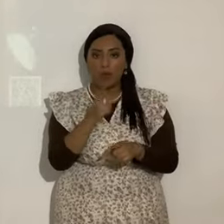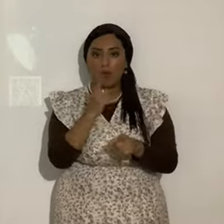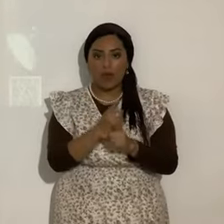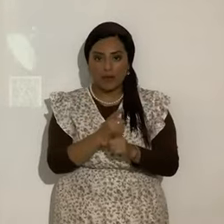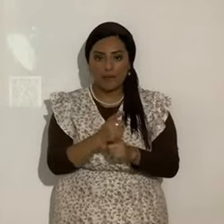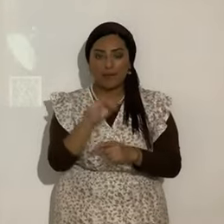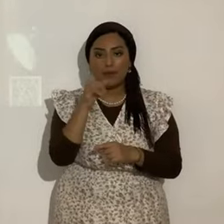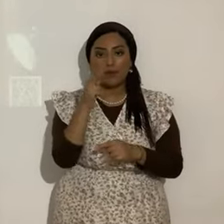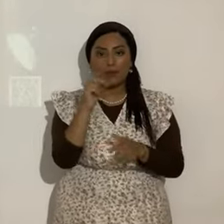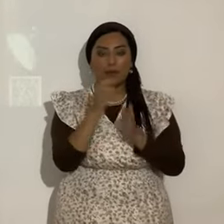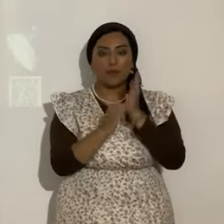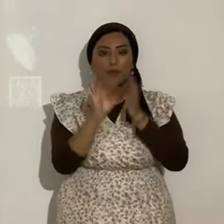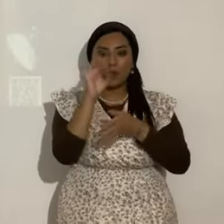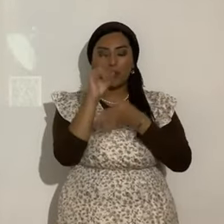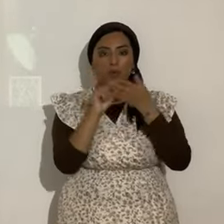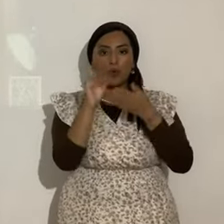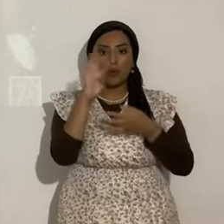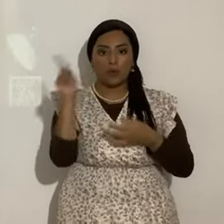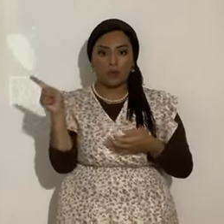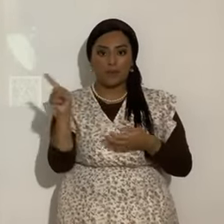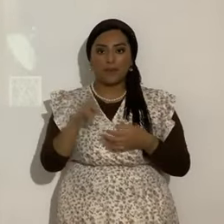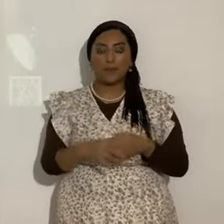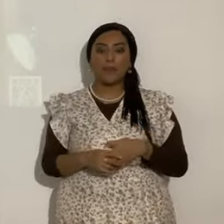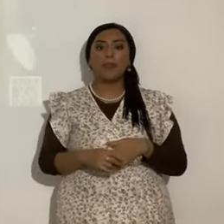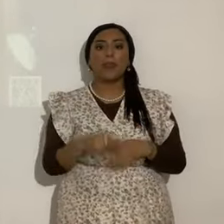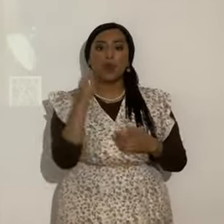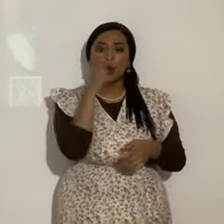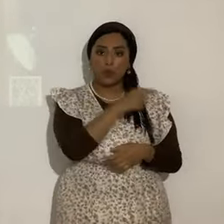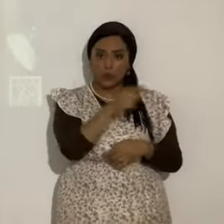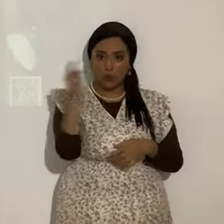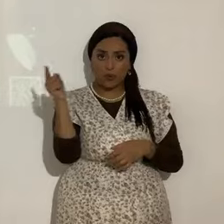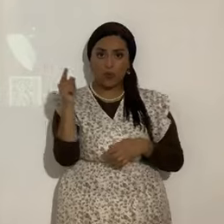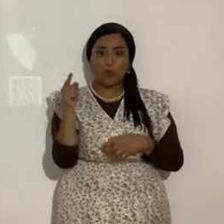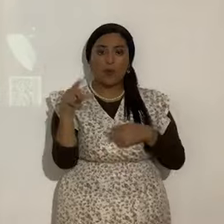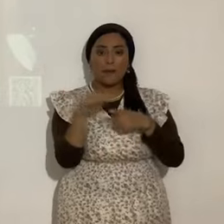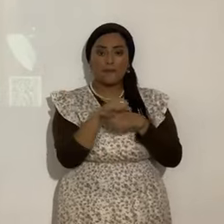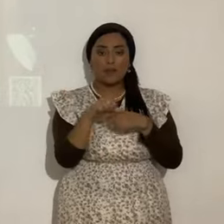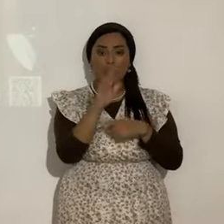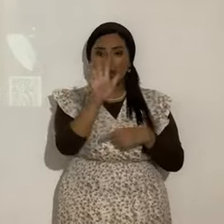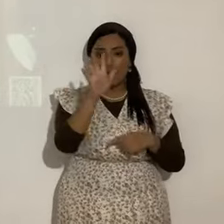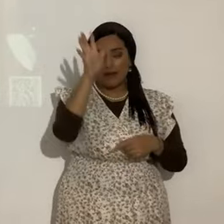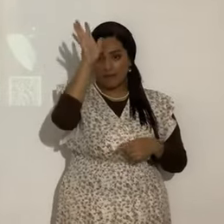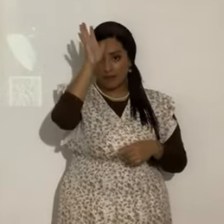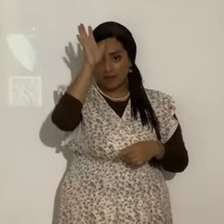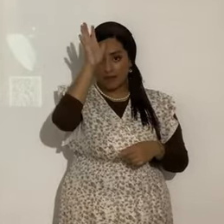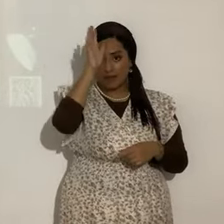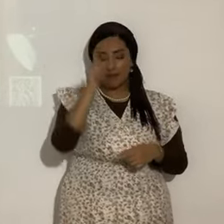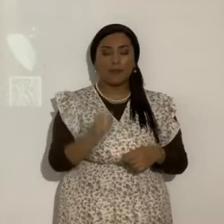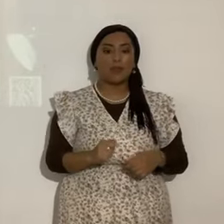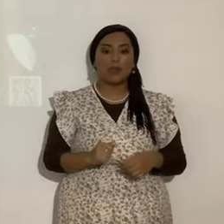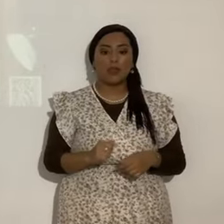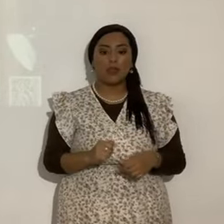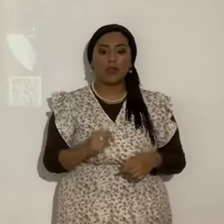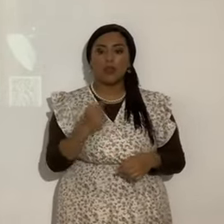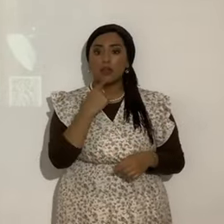41 bueno vosotros hacéis las obras de vuestro padre entonces le dijeron nosotros no somos